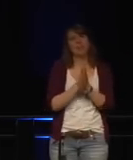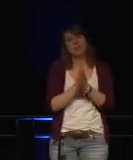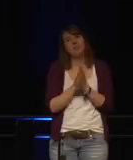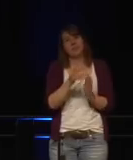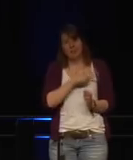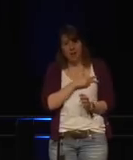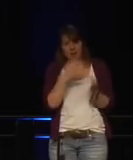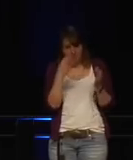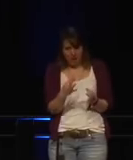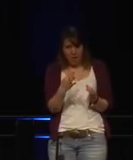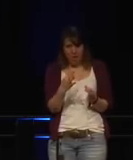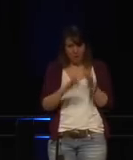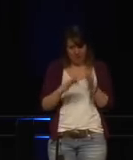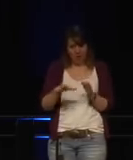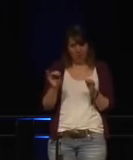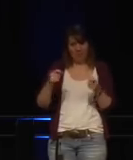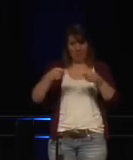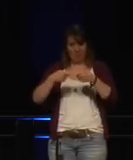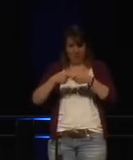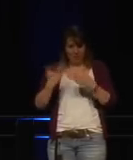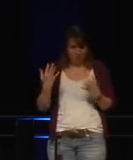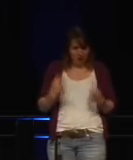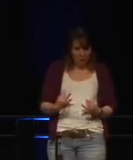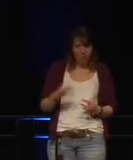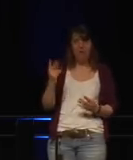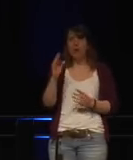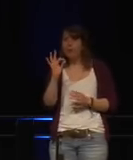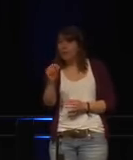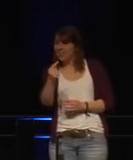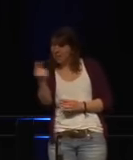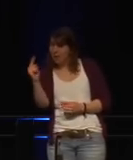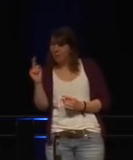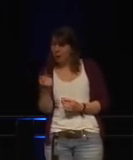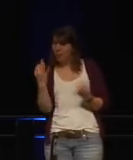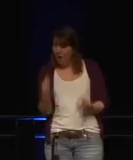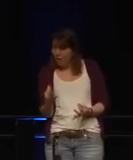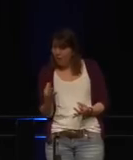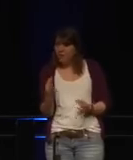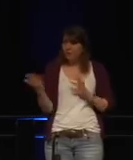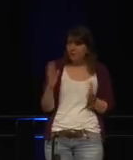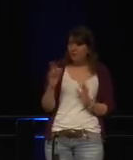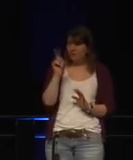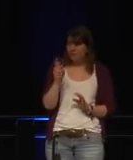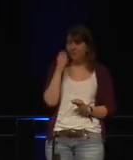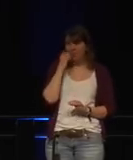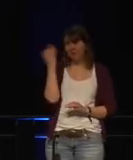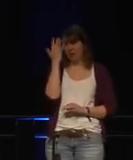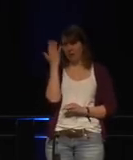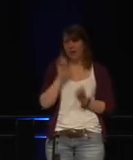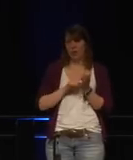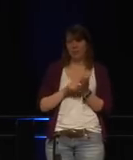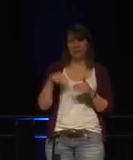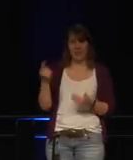Überlegen Sie sich, ob du wirklich ein Connected-Spielzeug für dein Kind willst oder für dich,